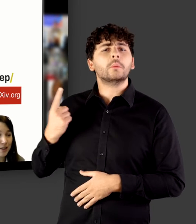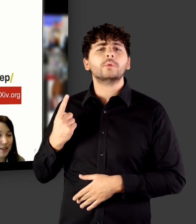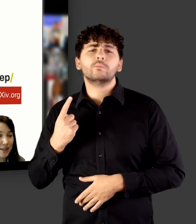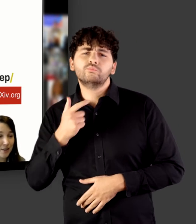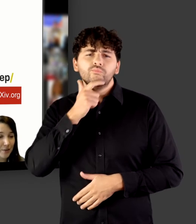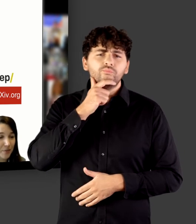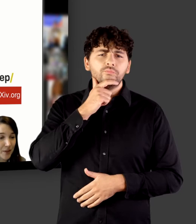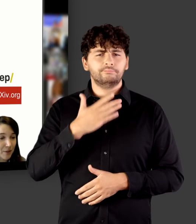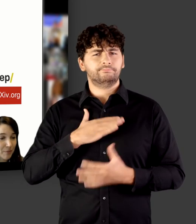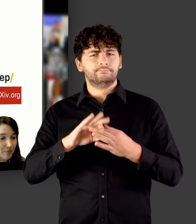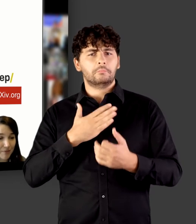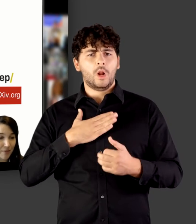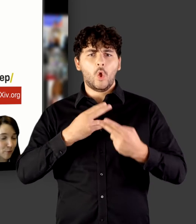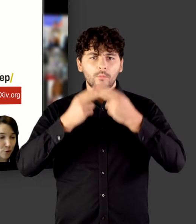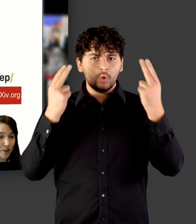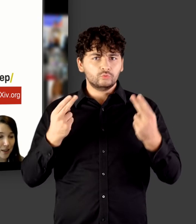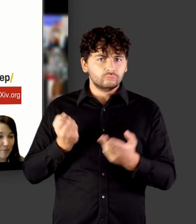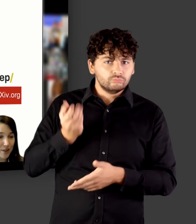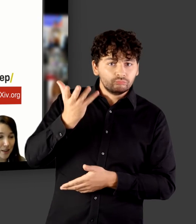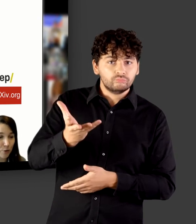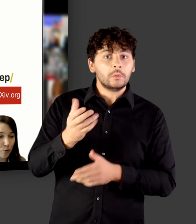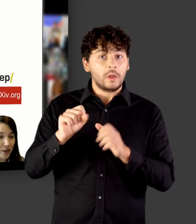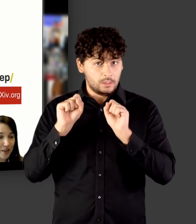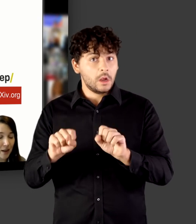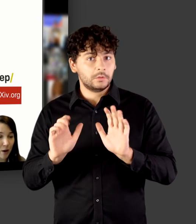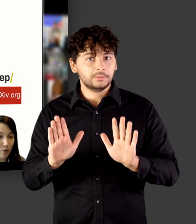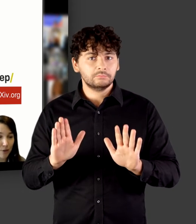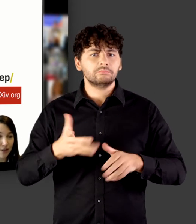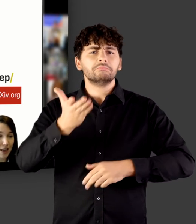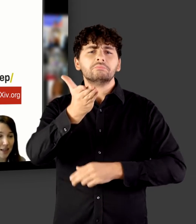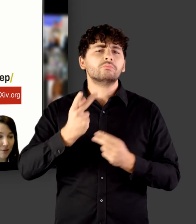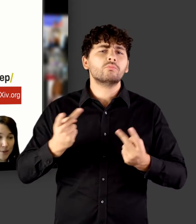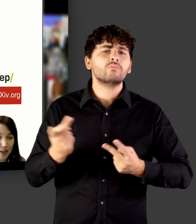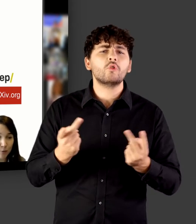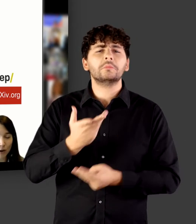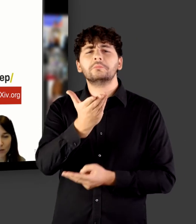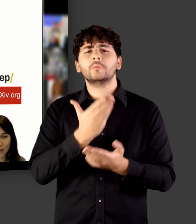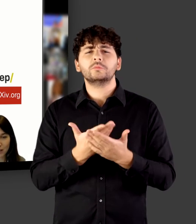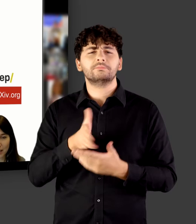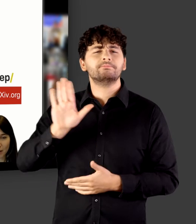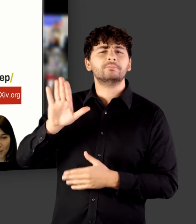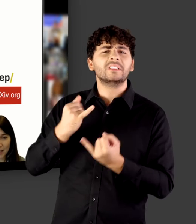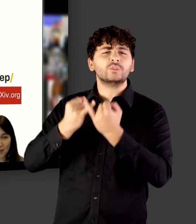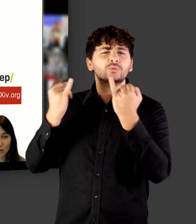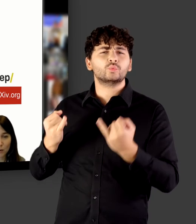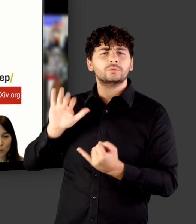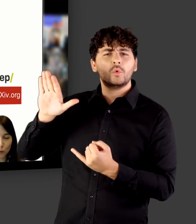Ihre Forschungsergebnisse, Ihre Dokumente auf der eigenen Webseite oder auch der Webseite Ihrer Institution